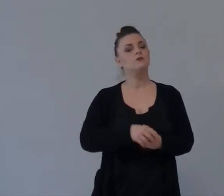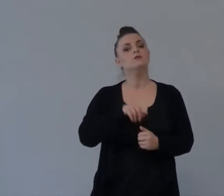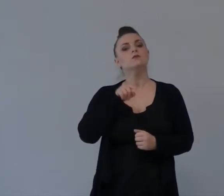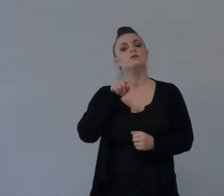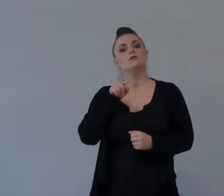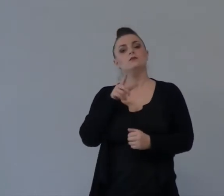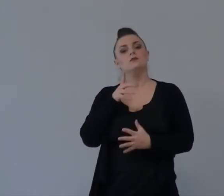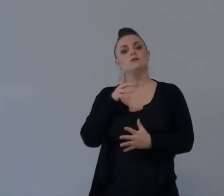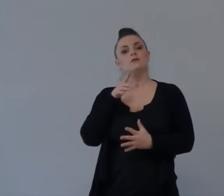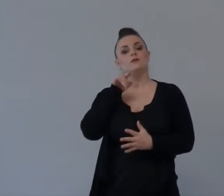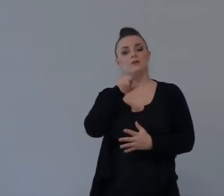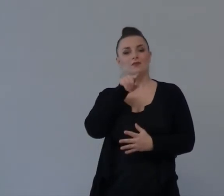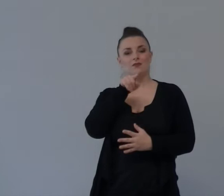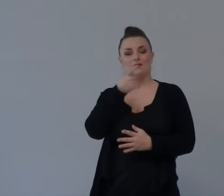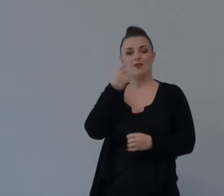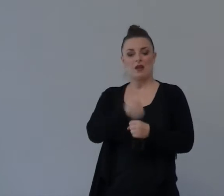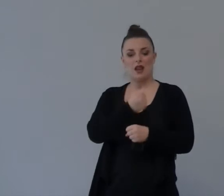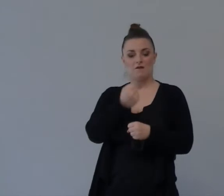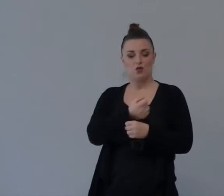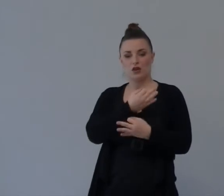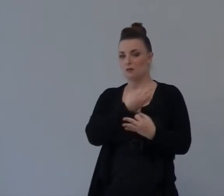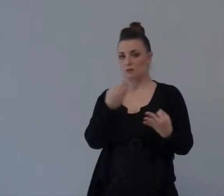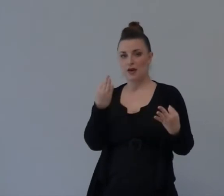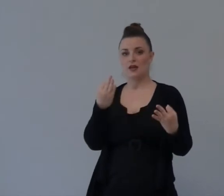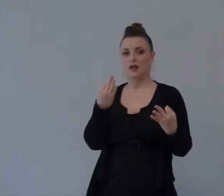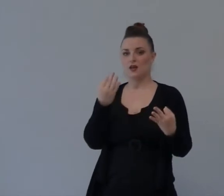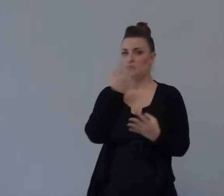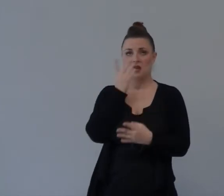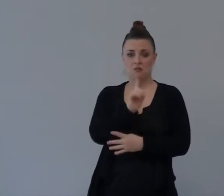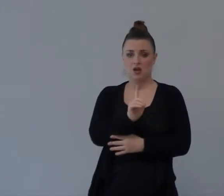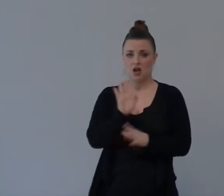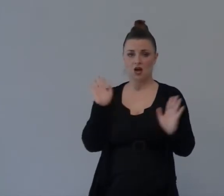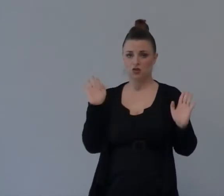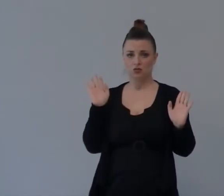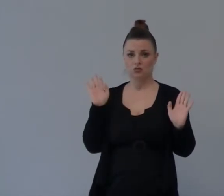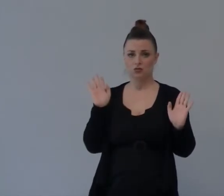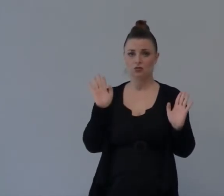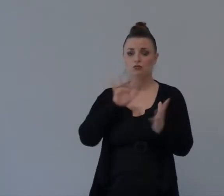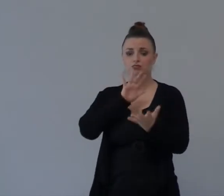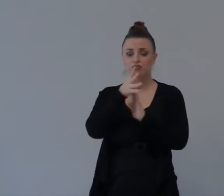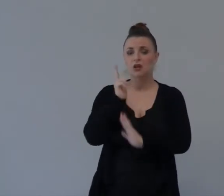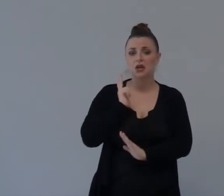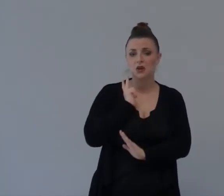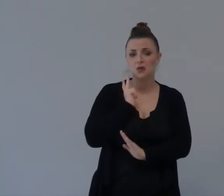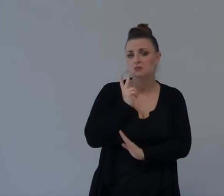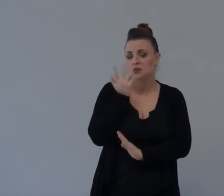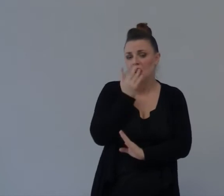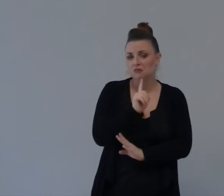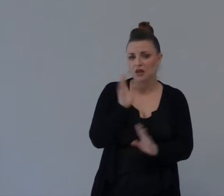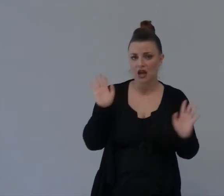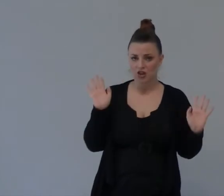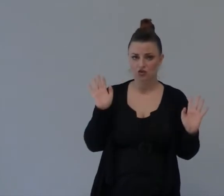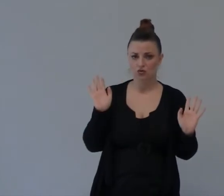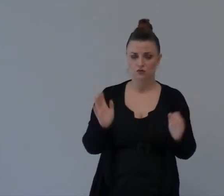Nel Diventare Ricco Dal Tuo Lavoro Non C'è Nulla Di Male Per Diventare Ricco